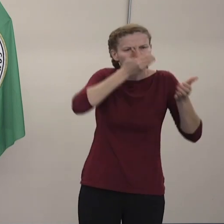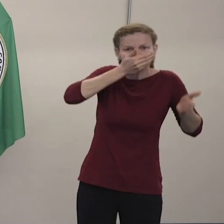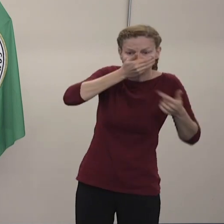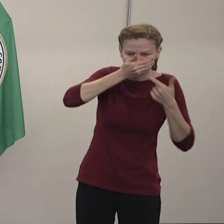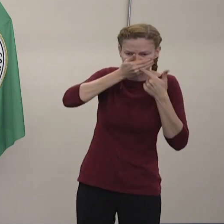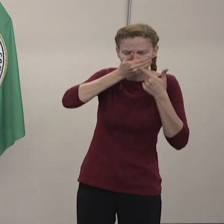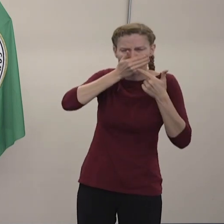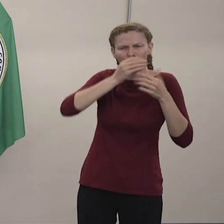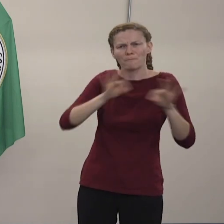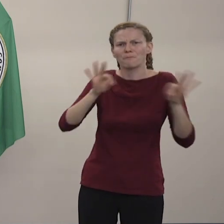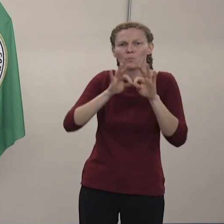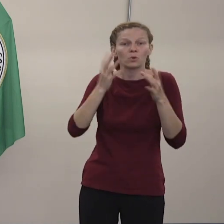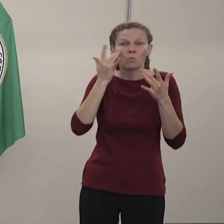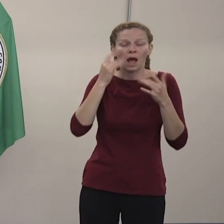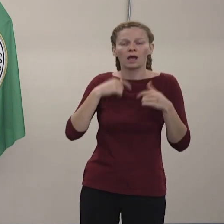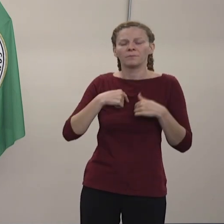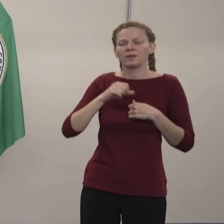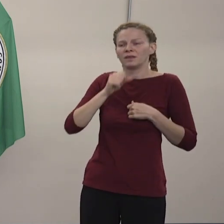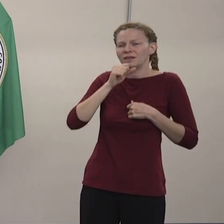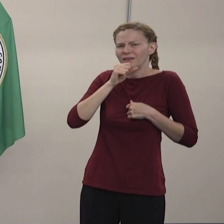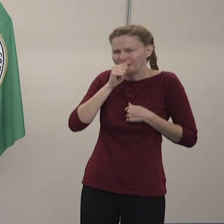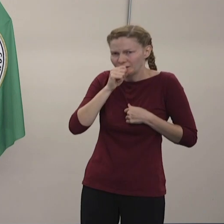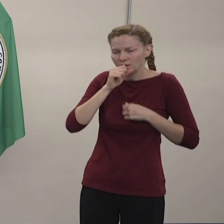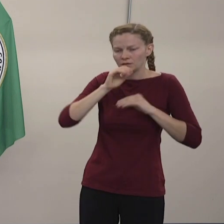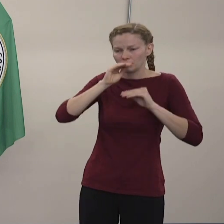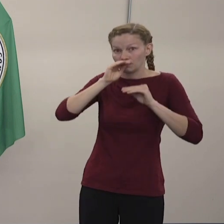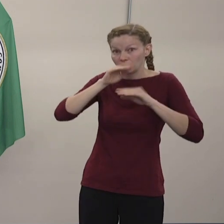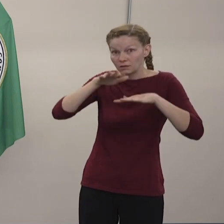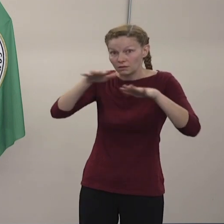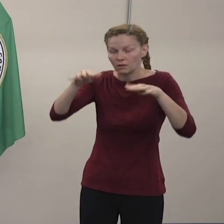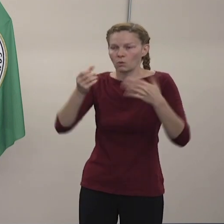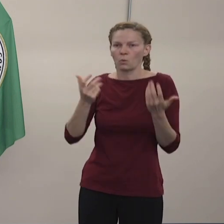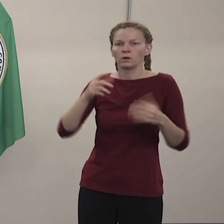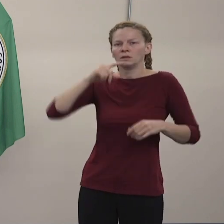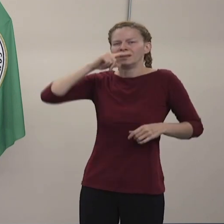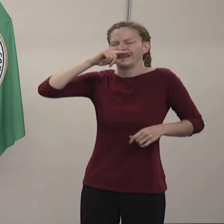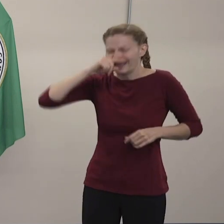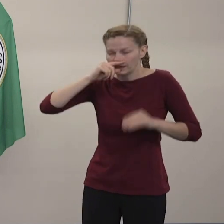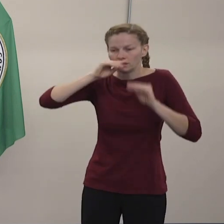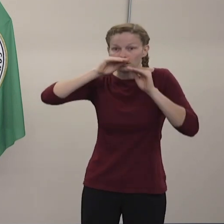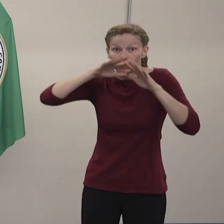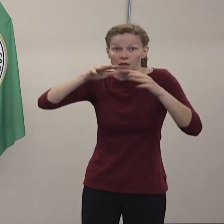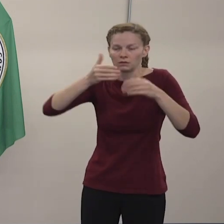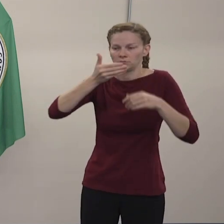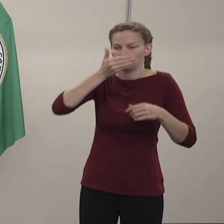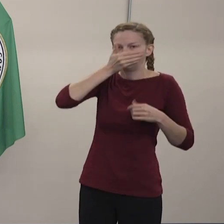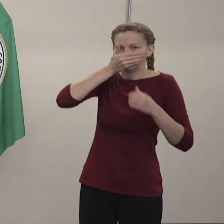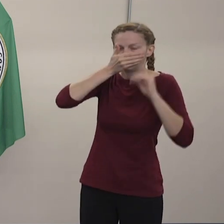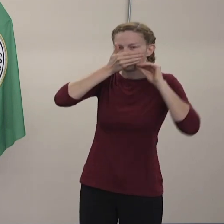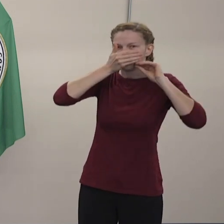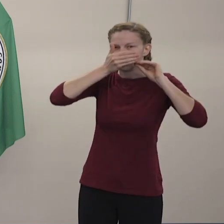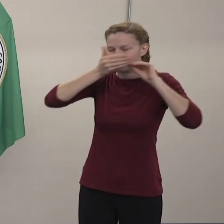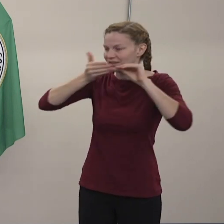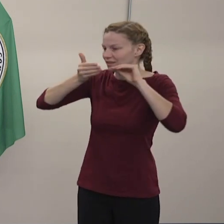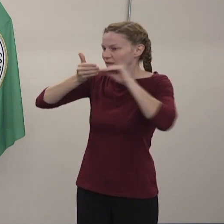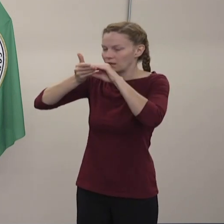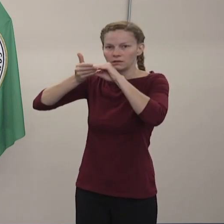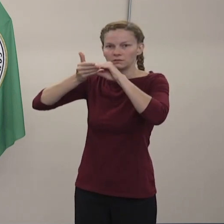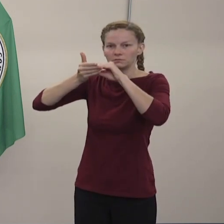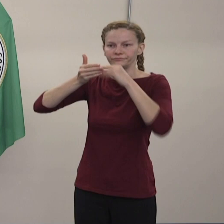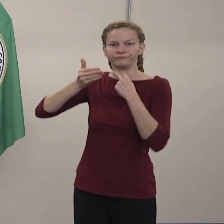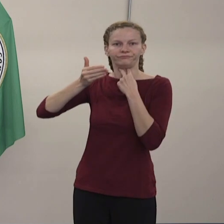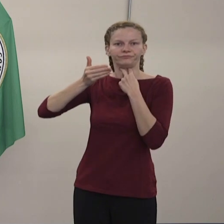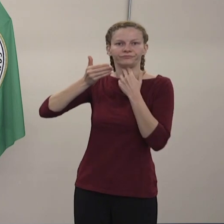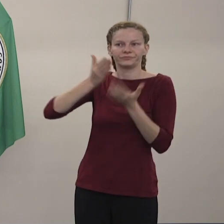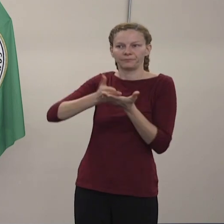arrojar gotas de saliva y son bastante efectivas. Muchos estudios muestran que el